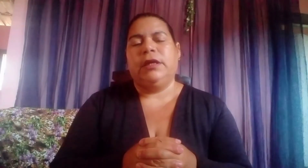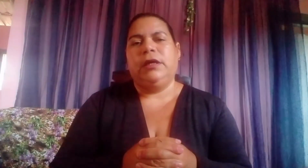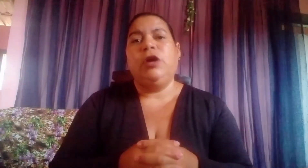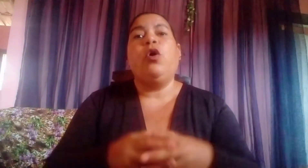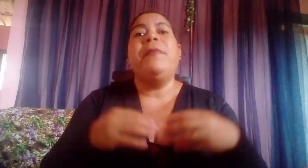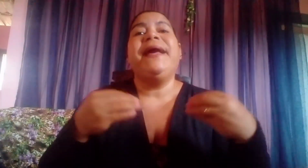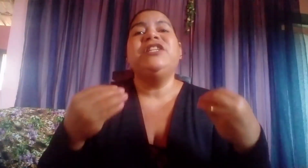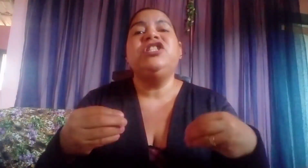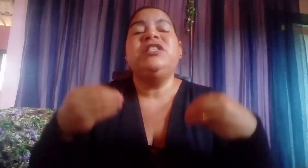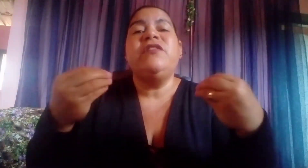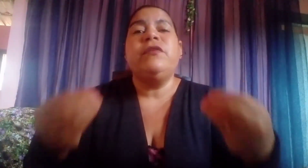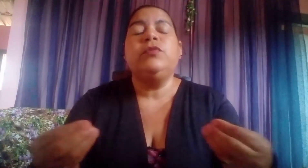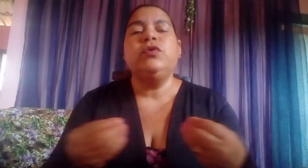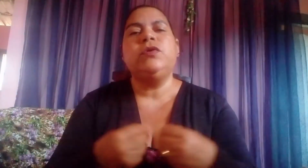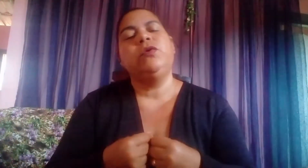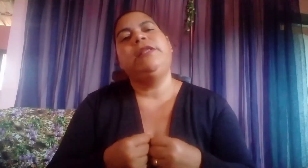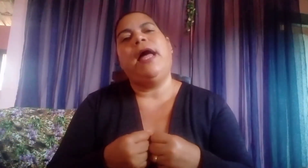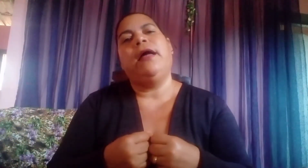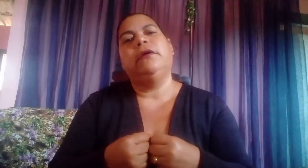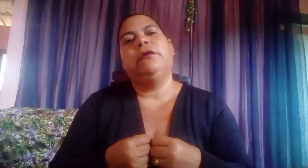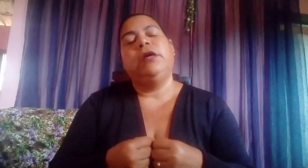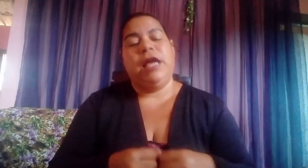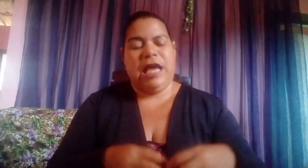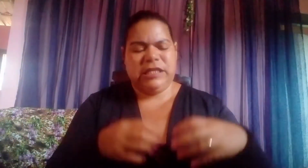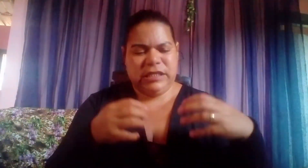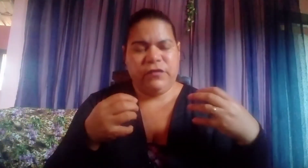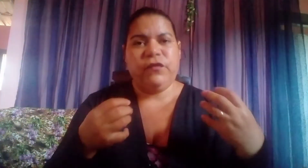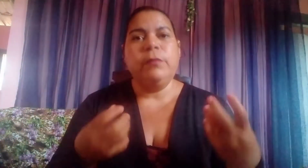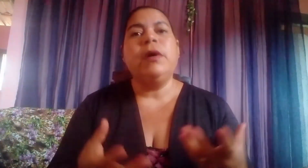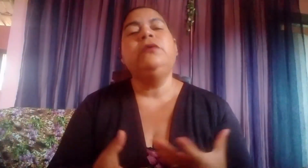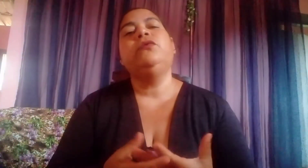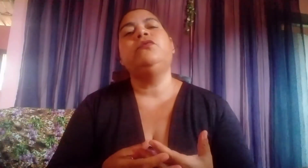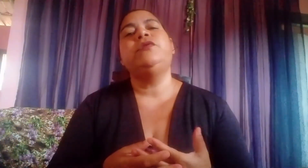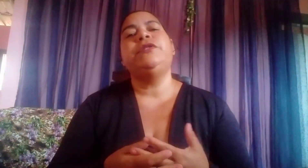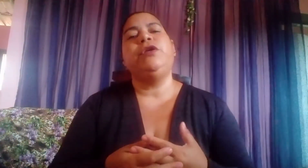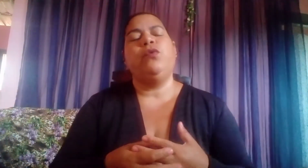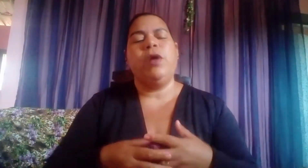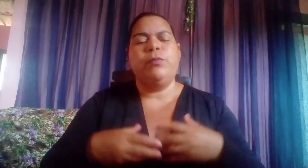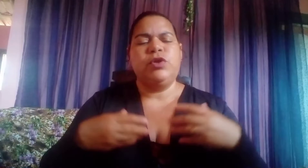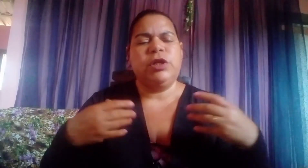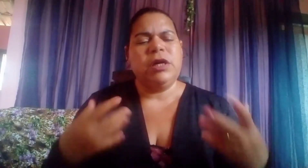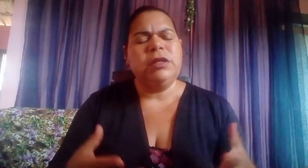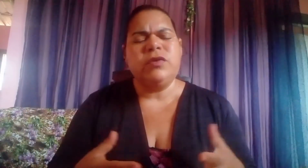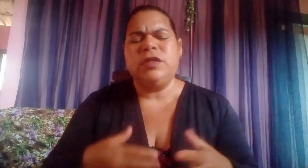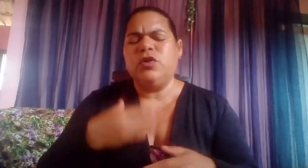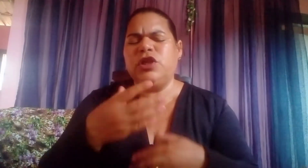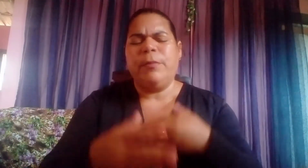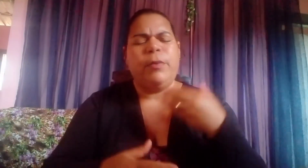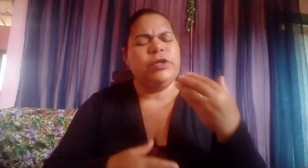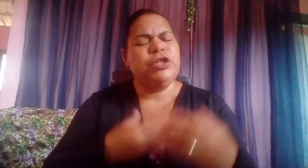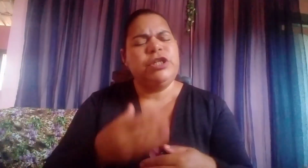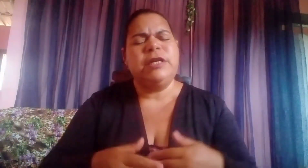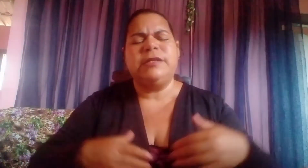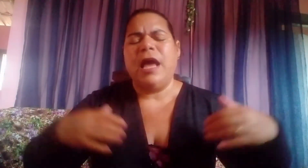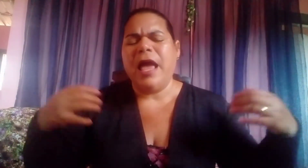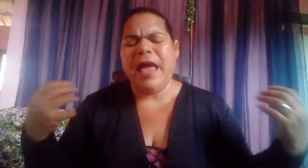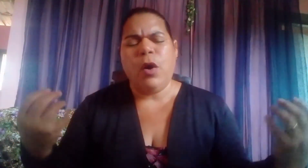E como é que a gente devemos nos cuidar? É se firmando com o Senhor. É buscando ao Senhor dia após dias. É